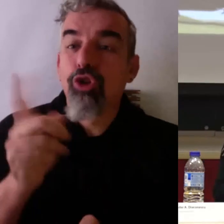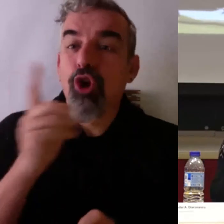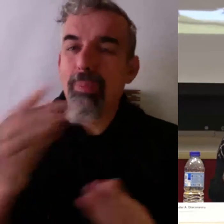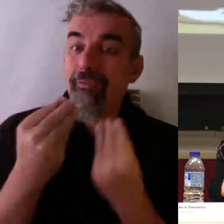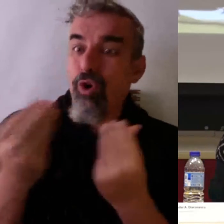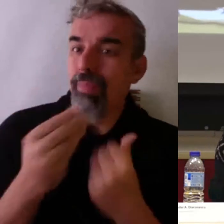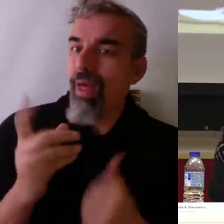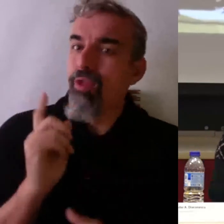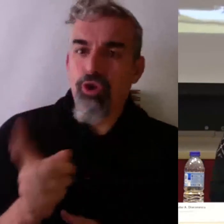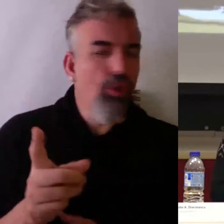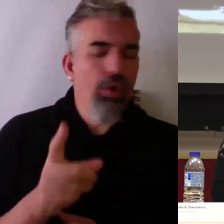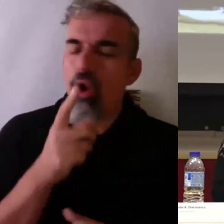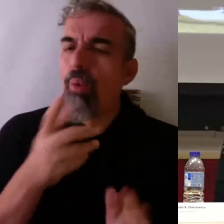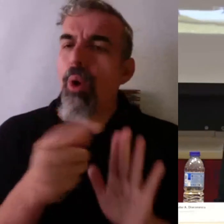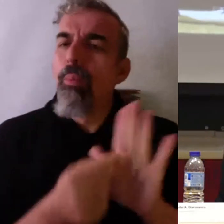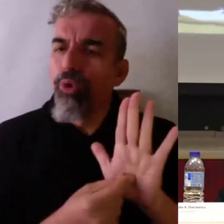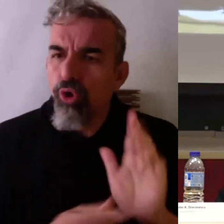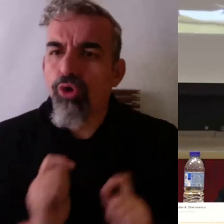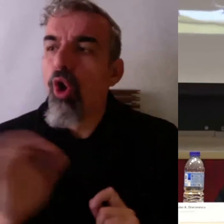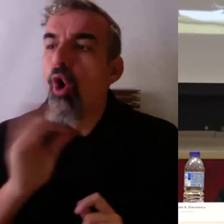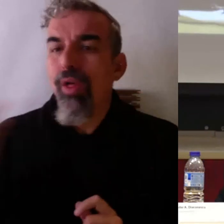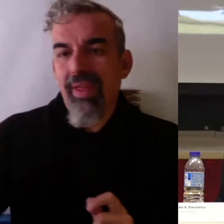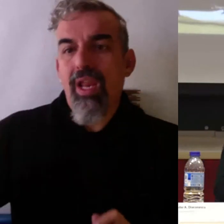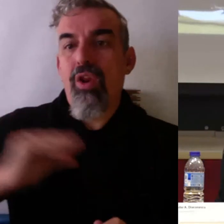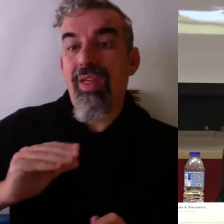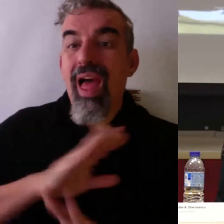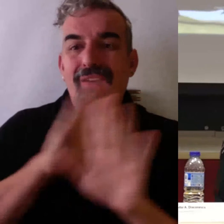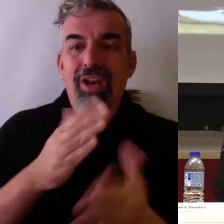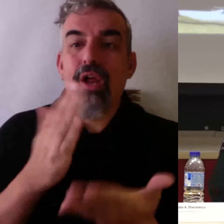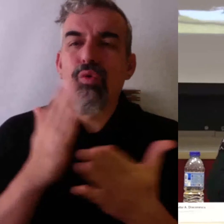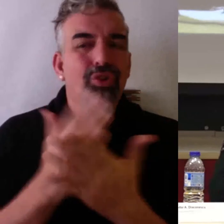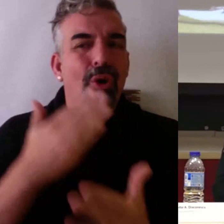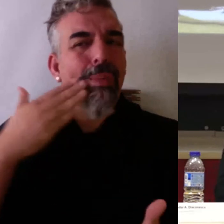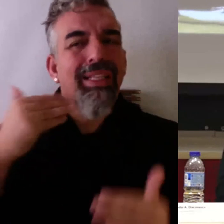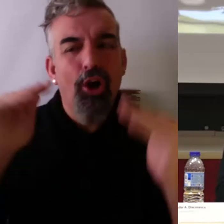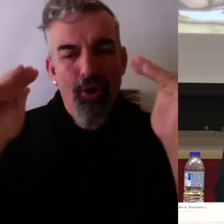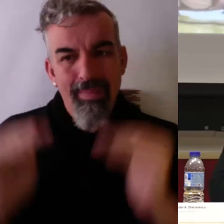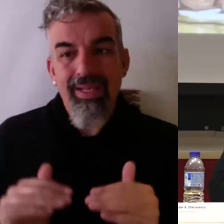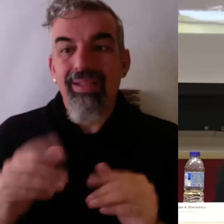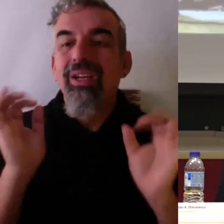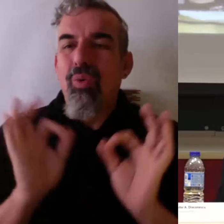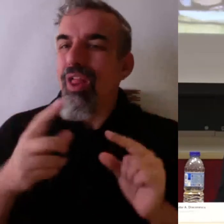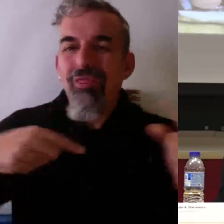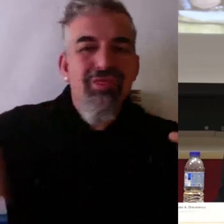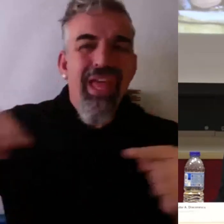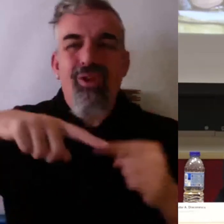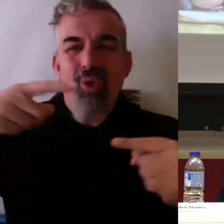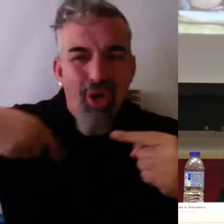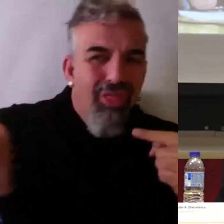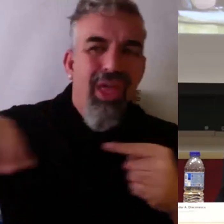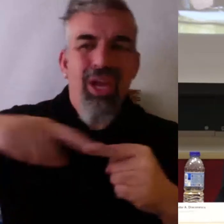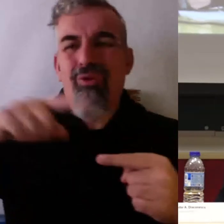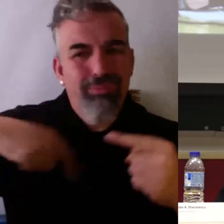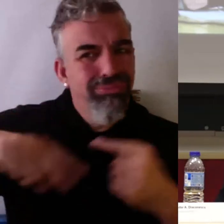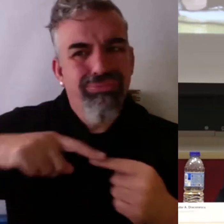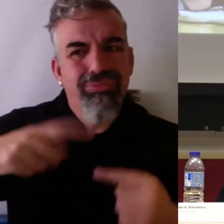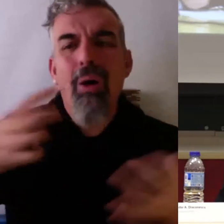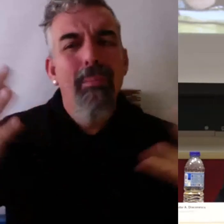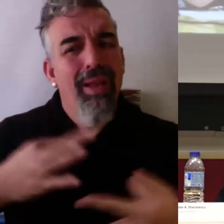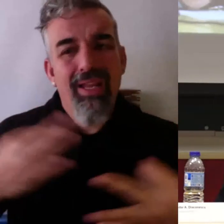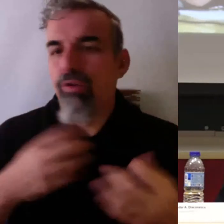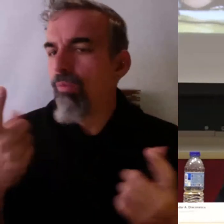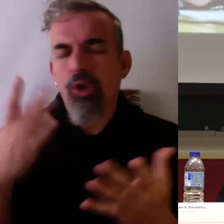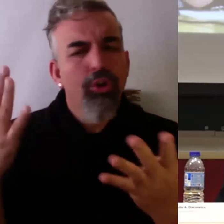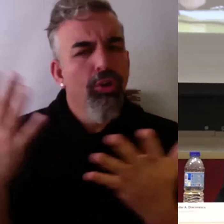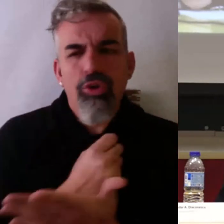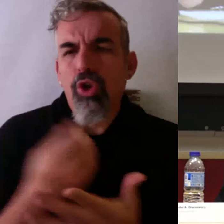cursos para tal y se desprestigian los cursos también. Entonces, es un círculo vicioso muy peligroso. Creo que el incentivo tiene que estar